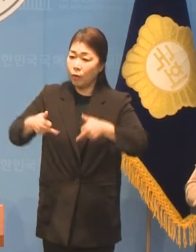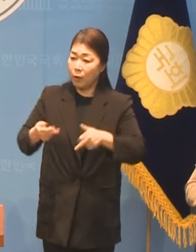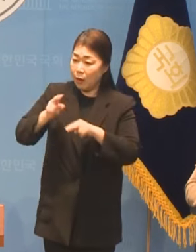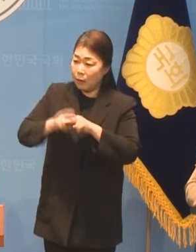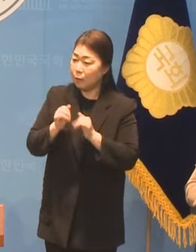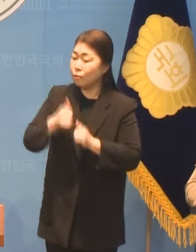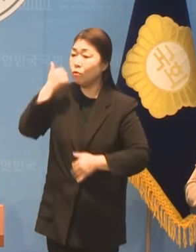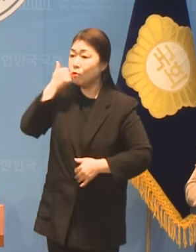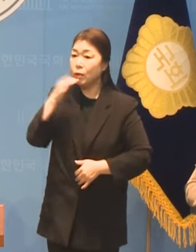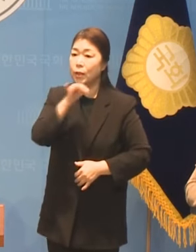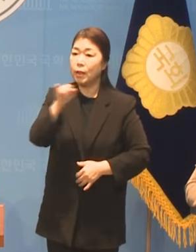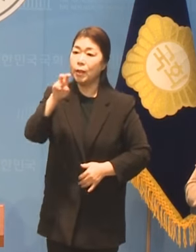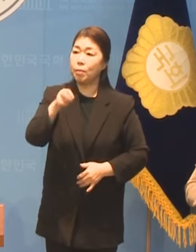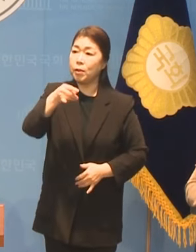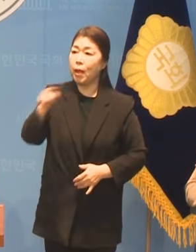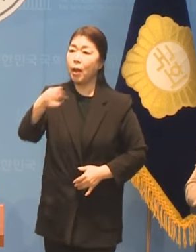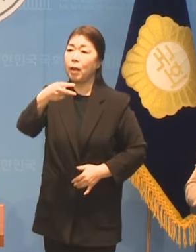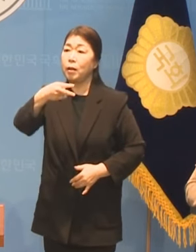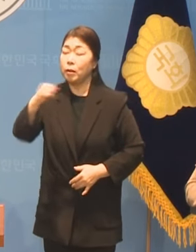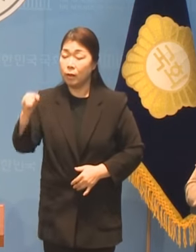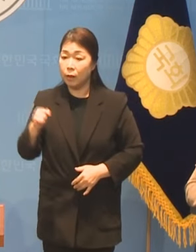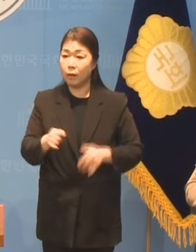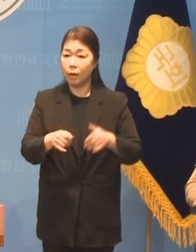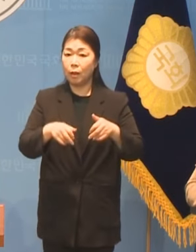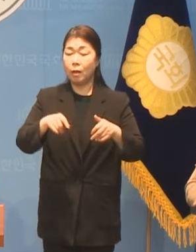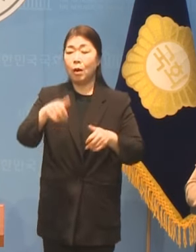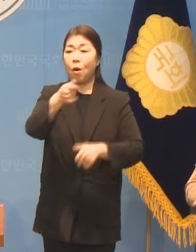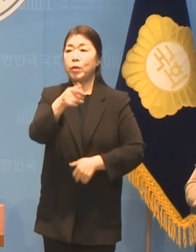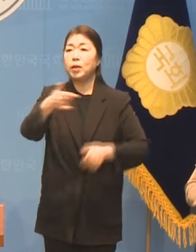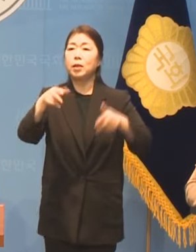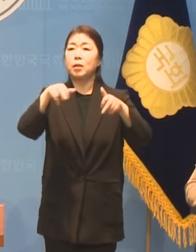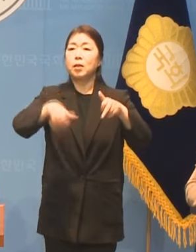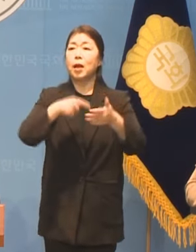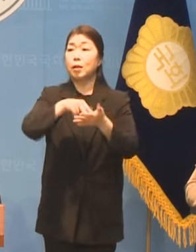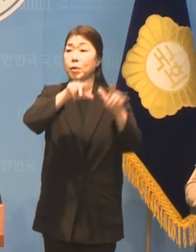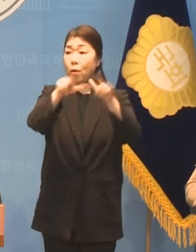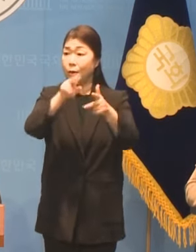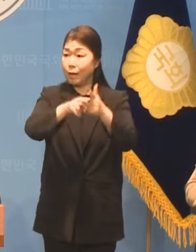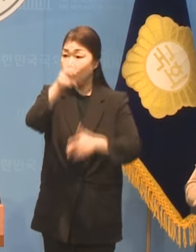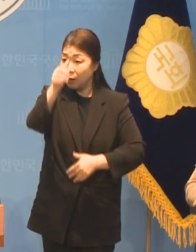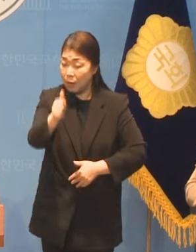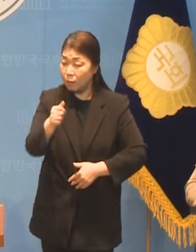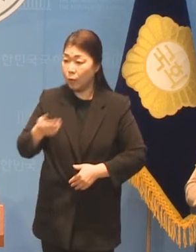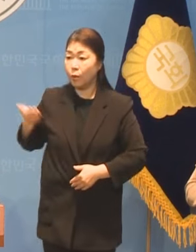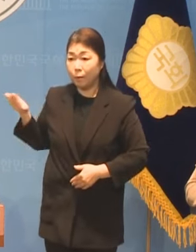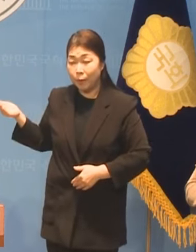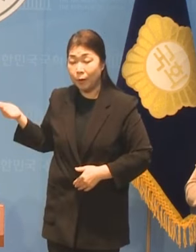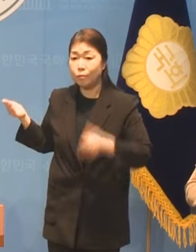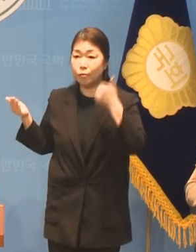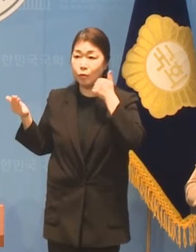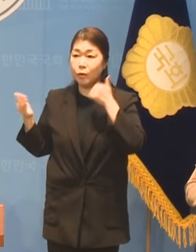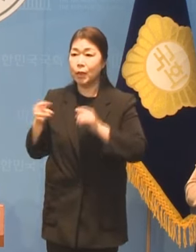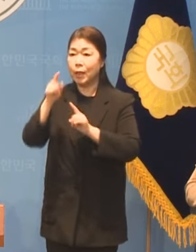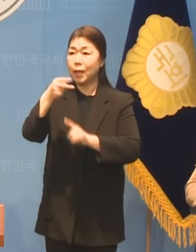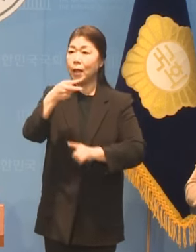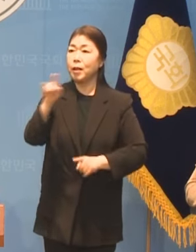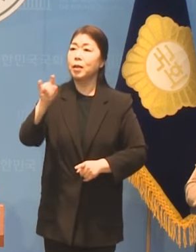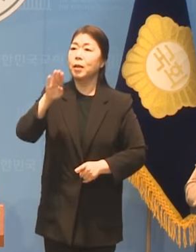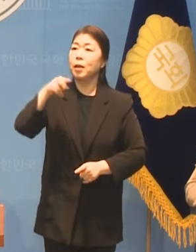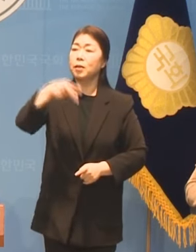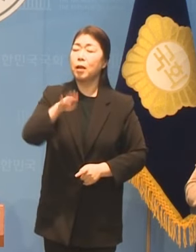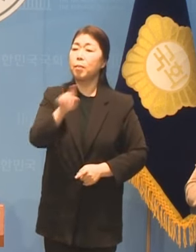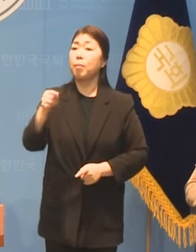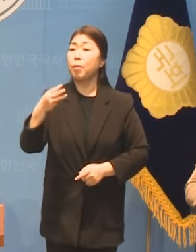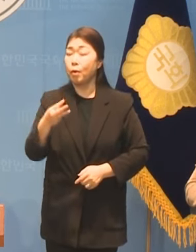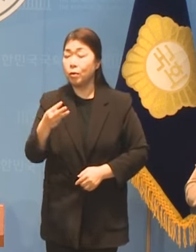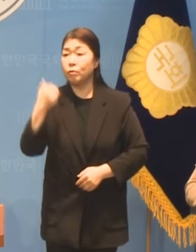분께서는 임세희 허니 장애인 자립생활센터 센터장님이시고요 그 다음에 제일 오른쪽에 있는 이세별 선생님께서는